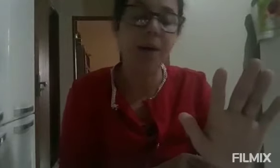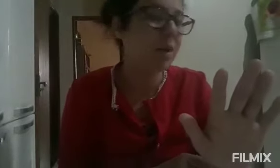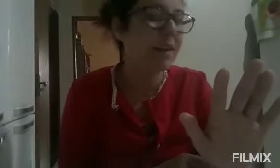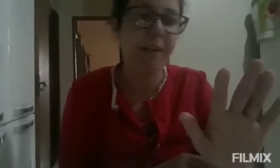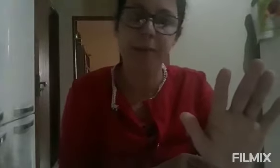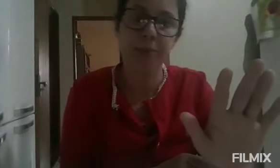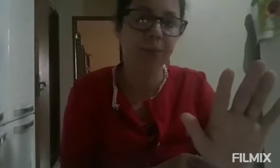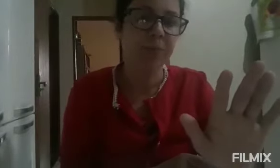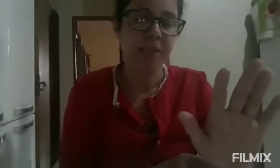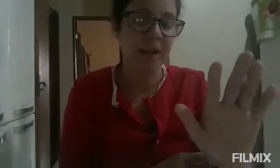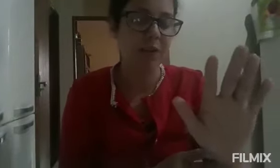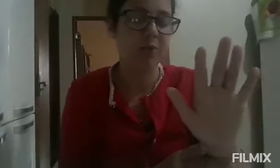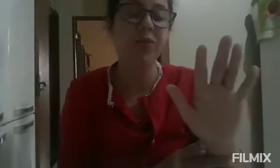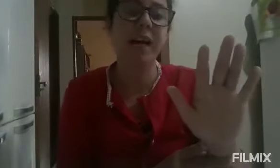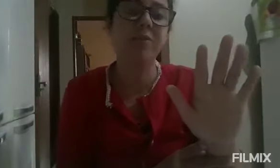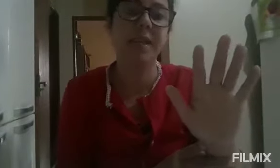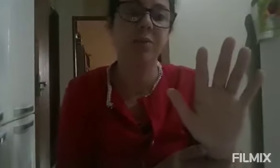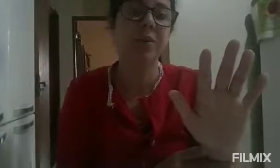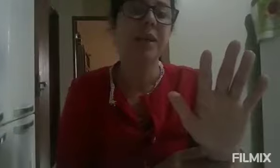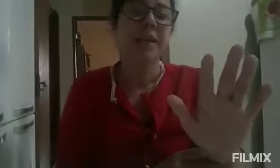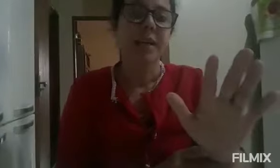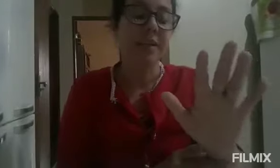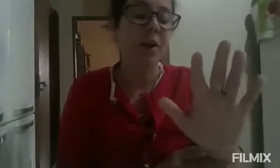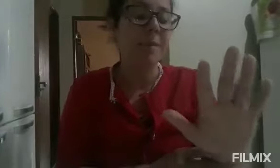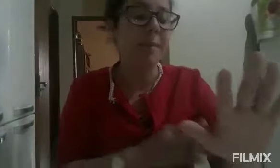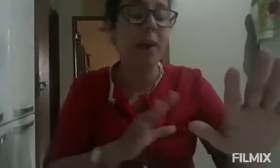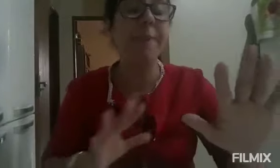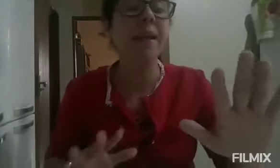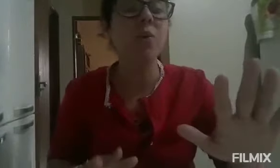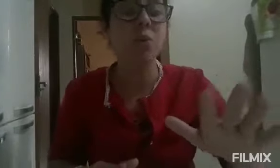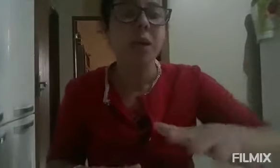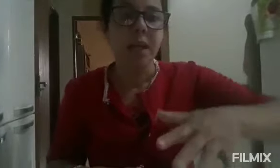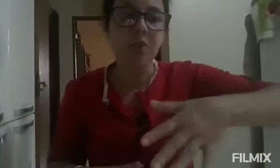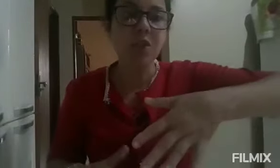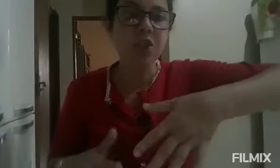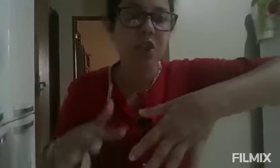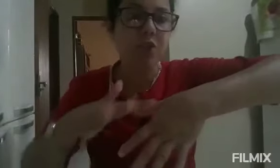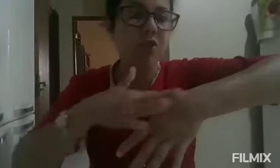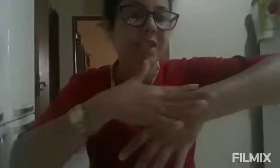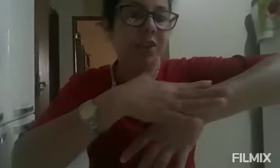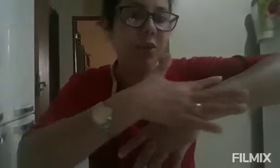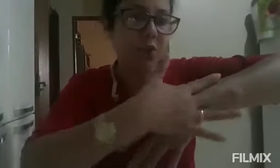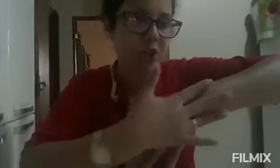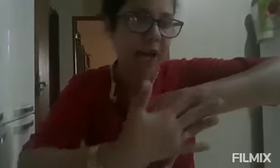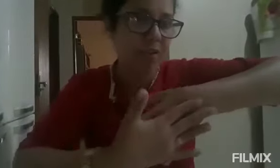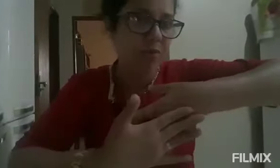mão não estava abrindo, estava atrofiado os dedos. Então, a minha mão abriu e eu senti que o inchaço